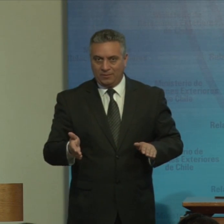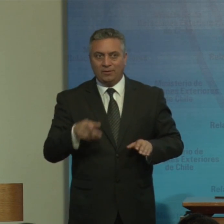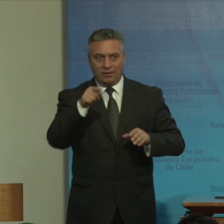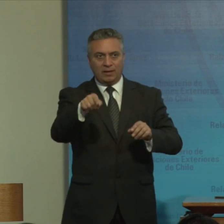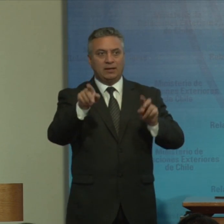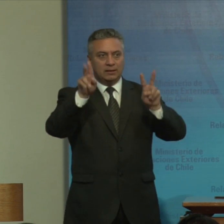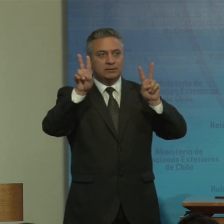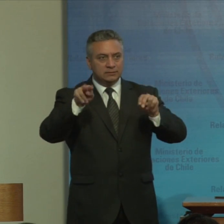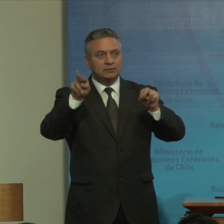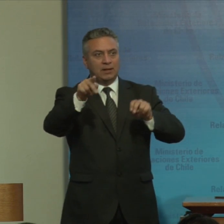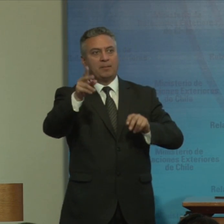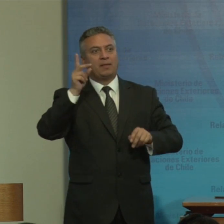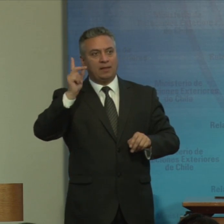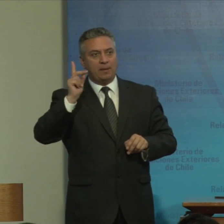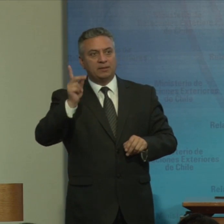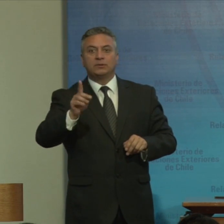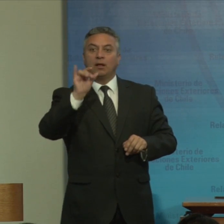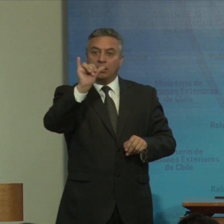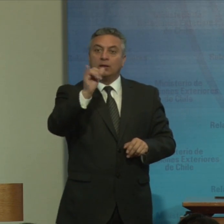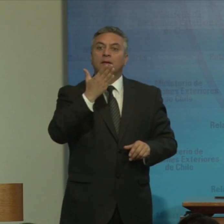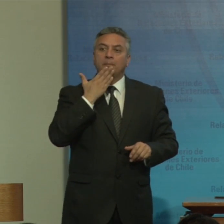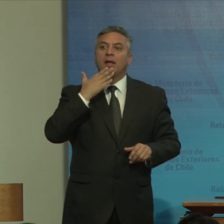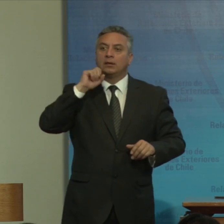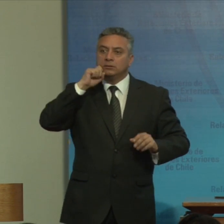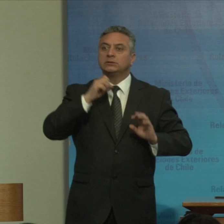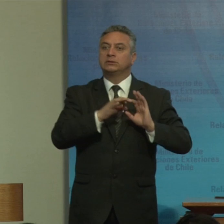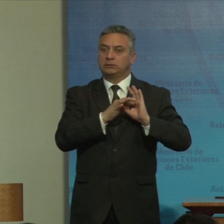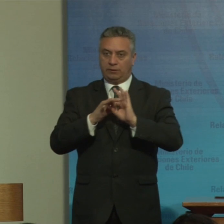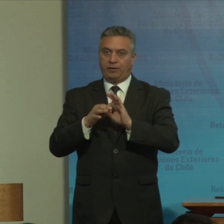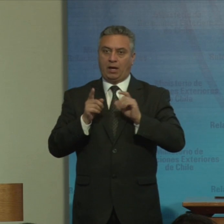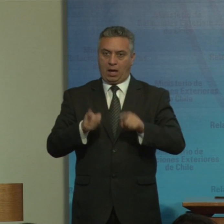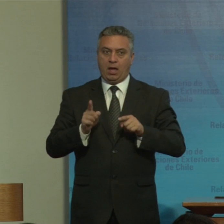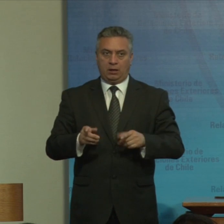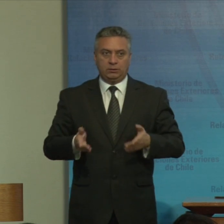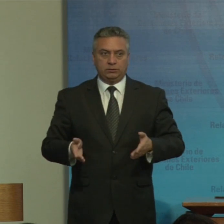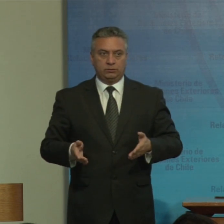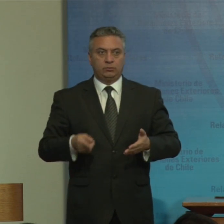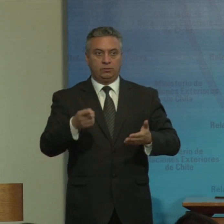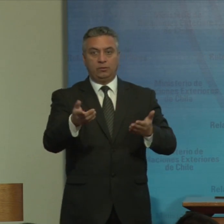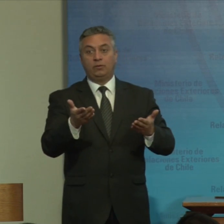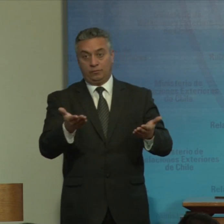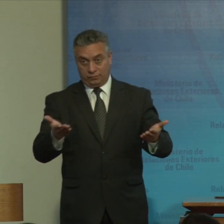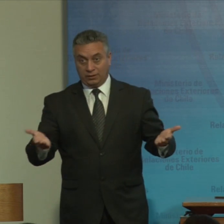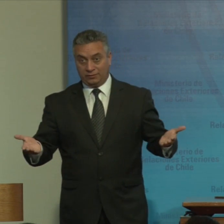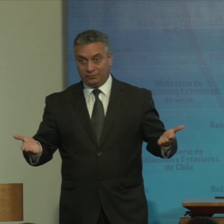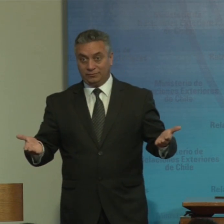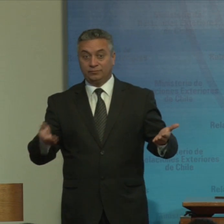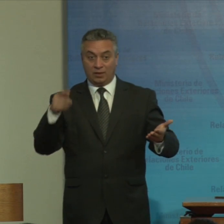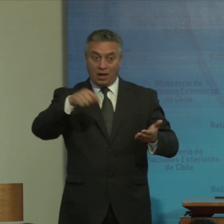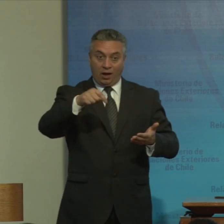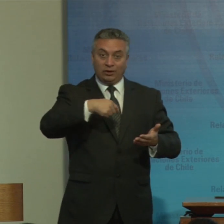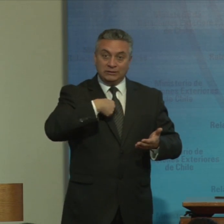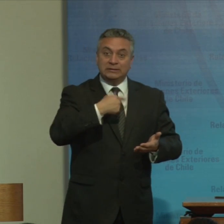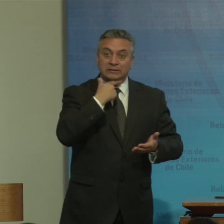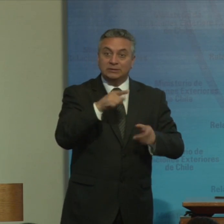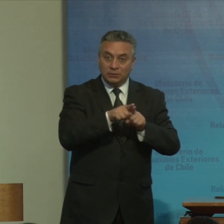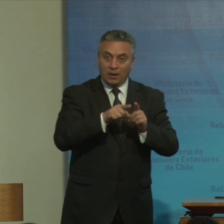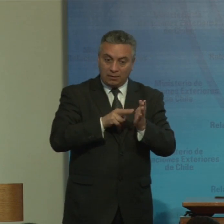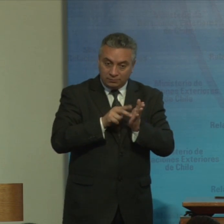de de discapacidad y y lo que significa esto bueno para ir terminando